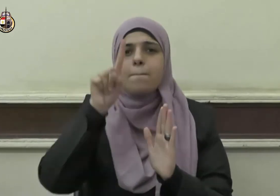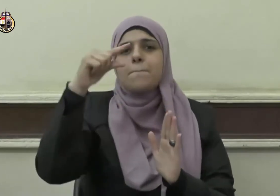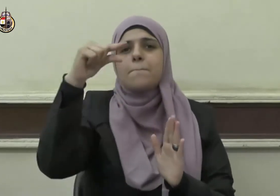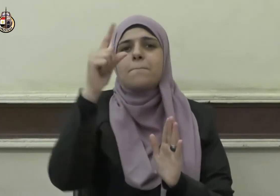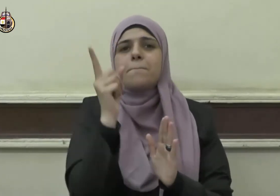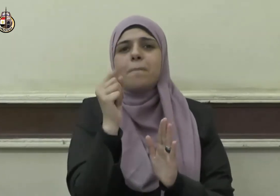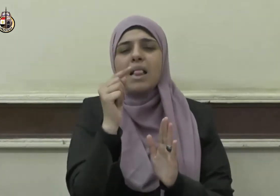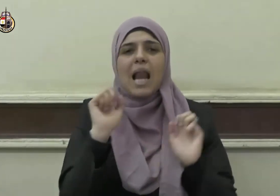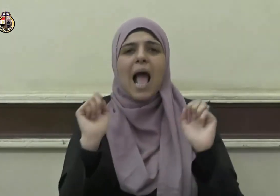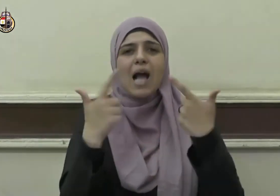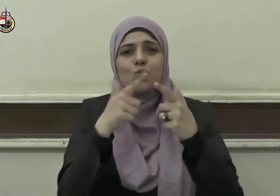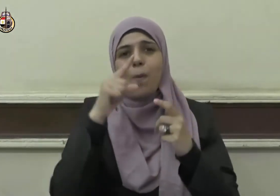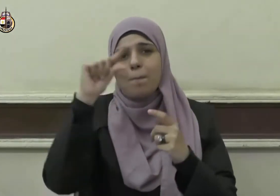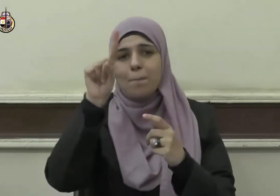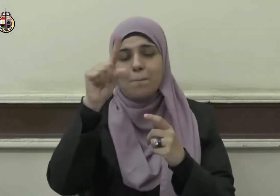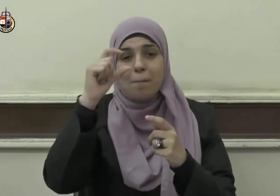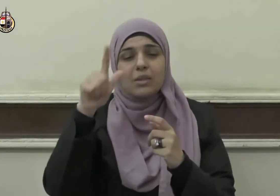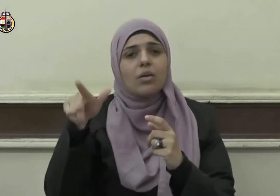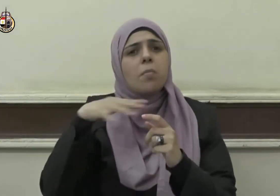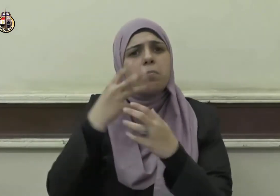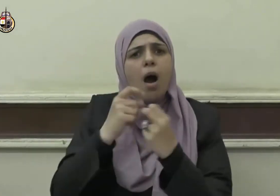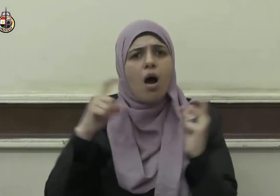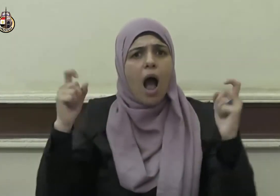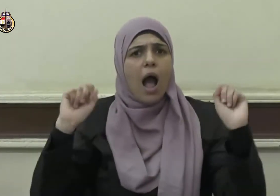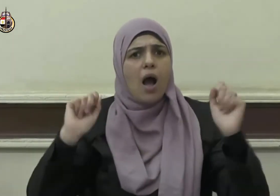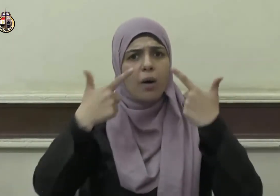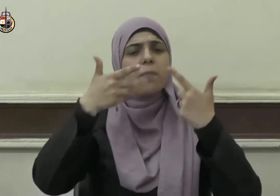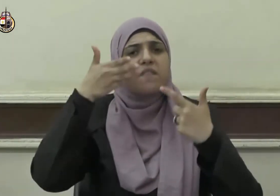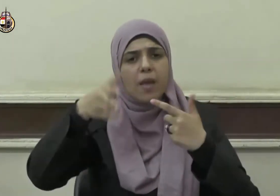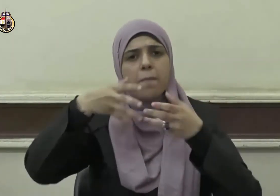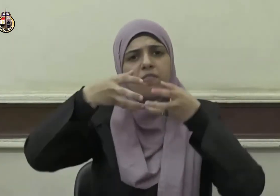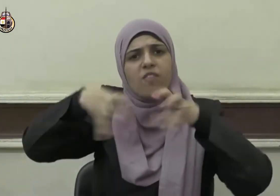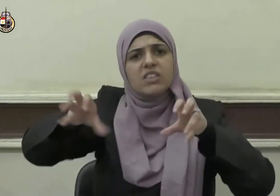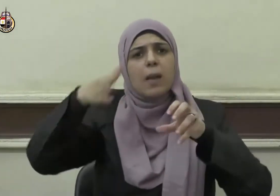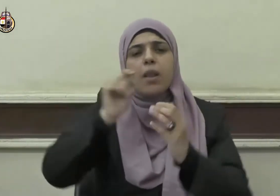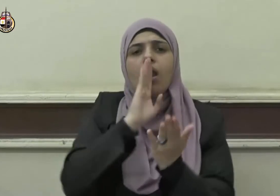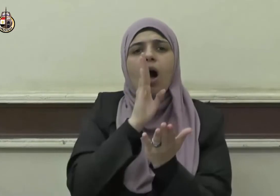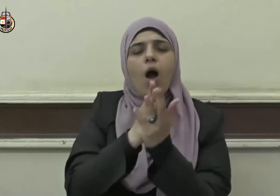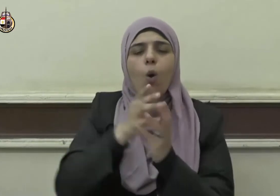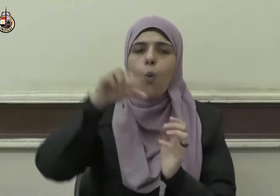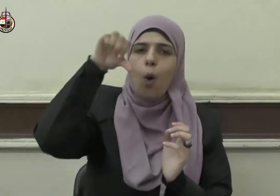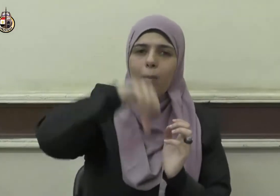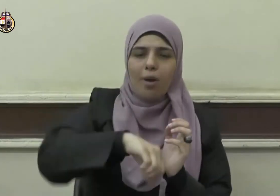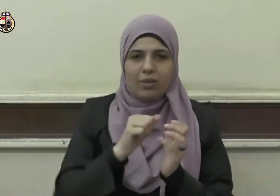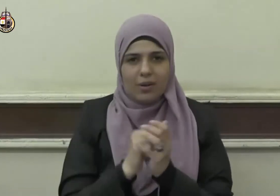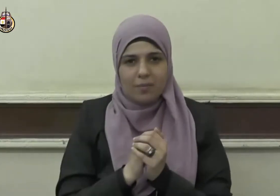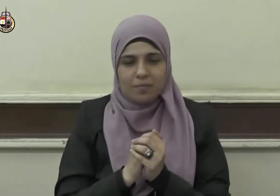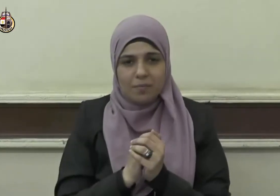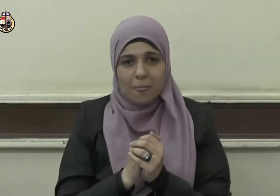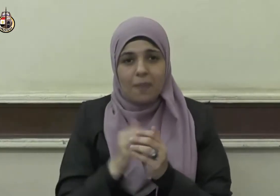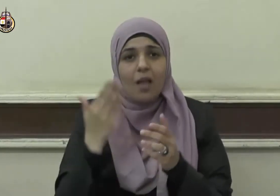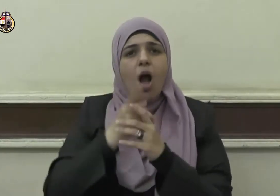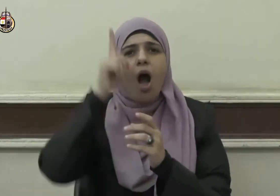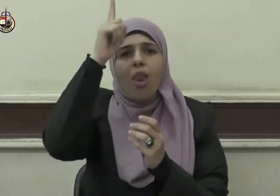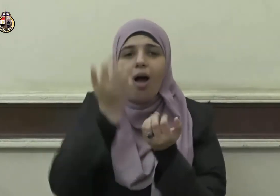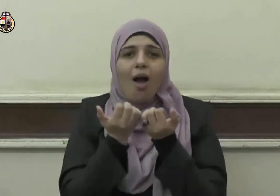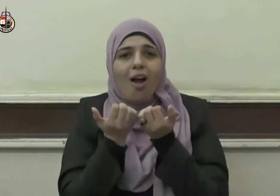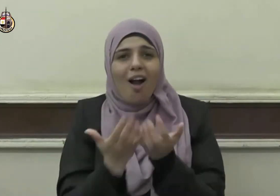التي كانت معركة فاصلة بين الحق والباطل حيث أكرم الله عز وجل